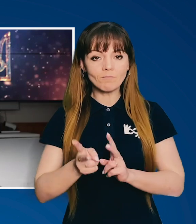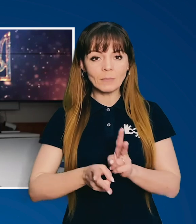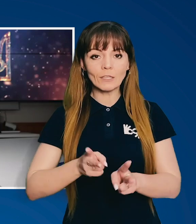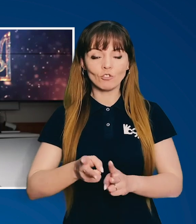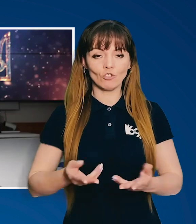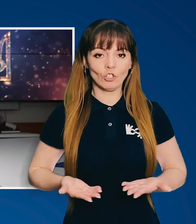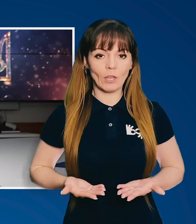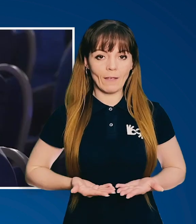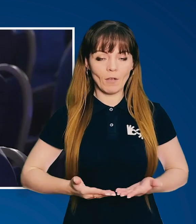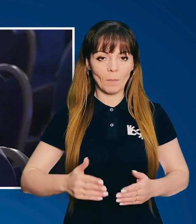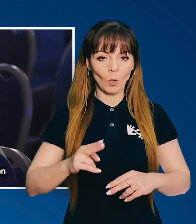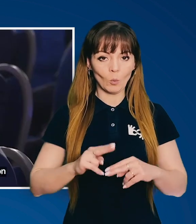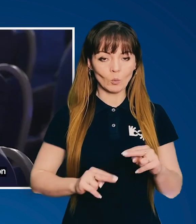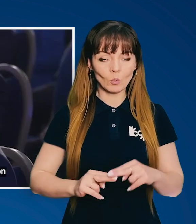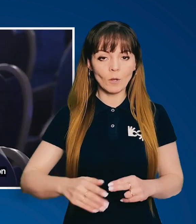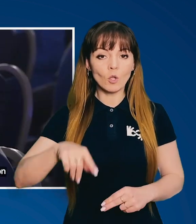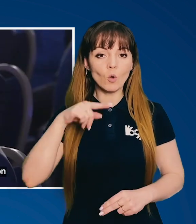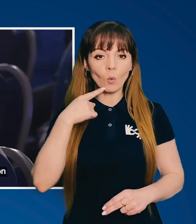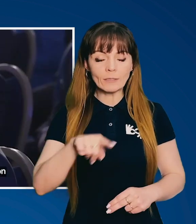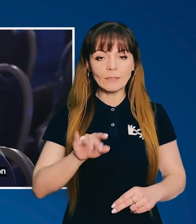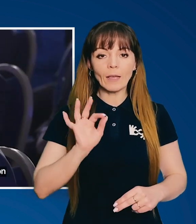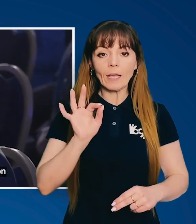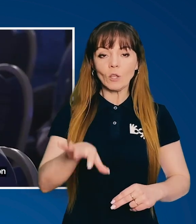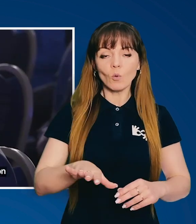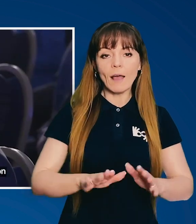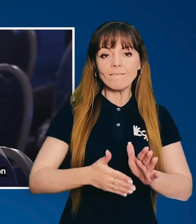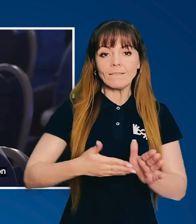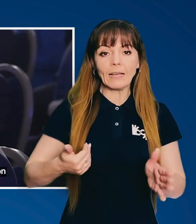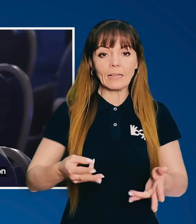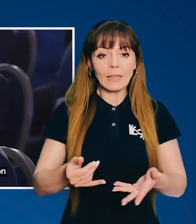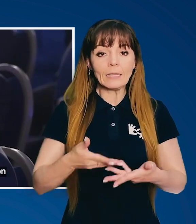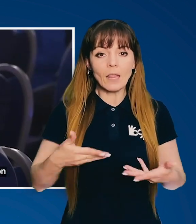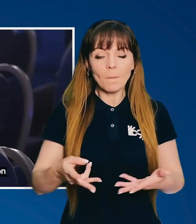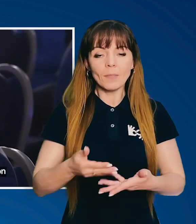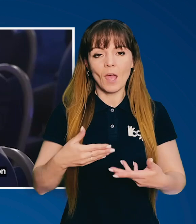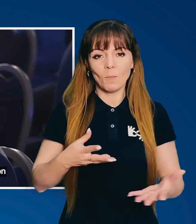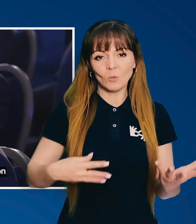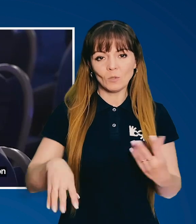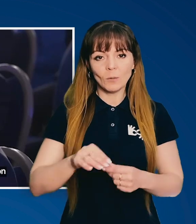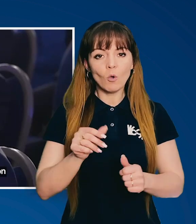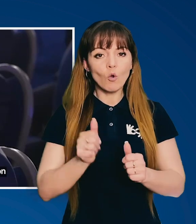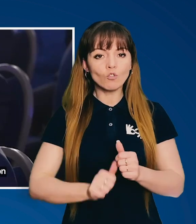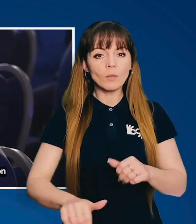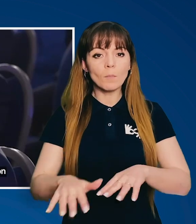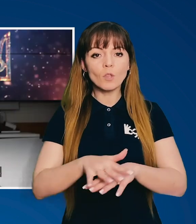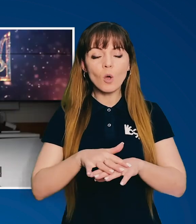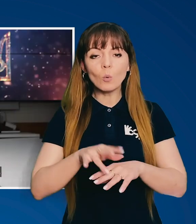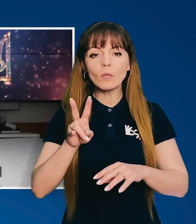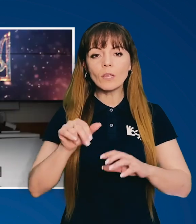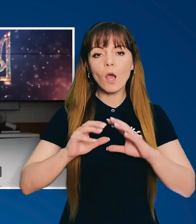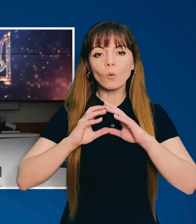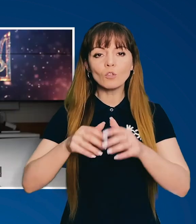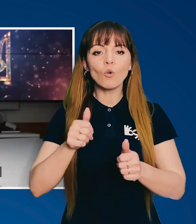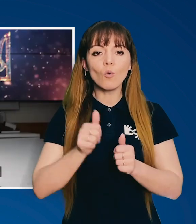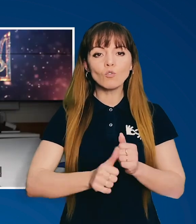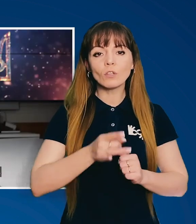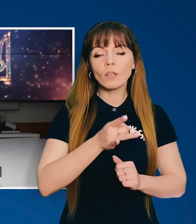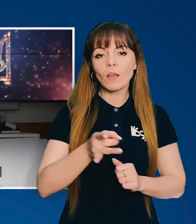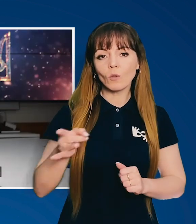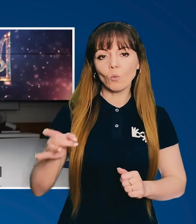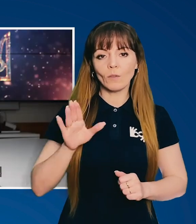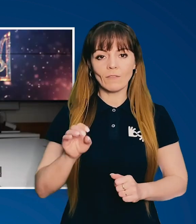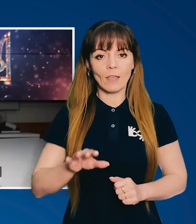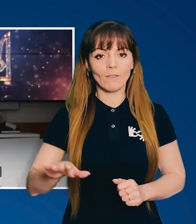зміни життєвого устрою? Росія кинула виклик нам, нам усім, кожному народу на континенті,